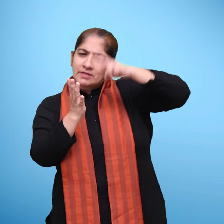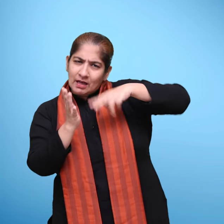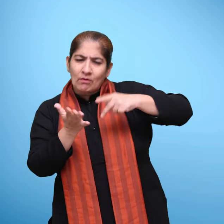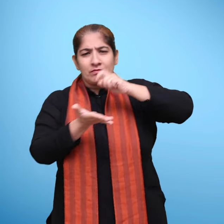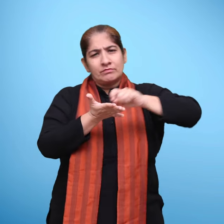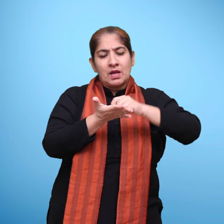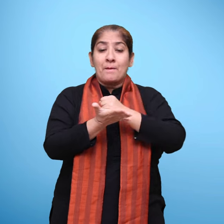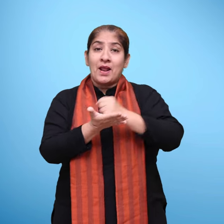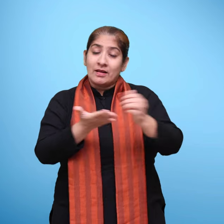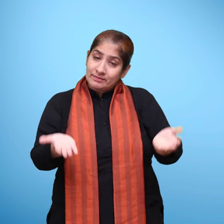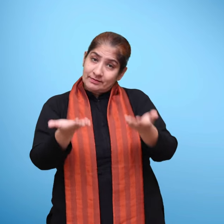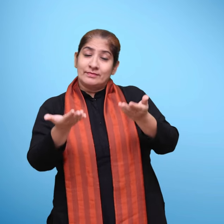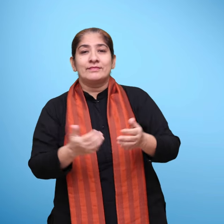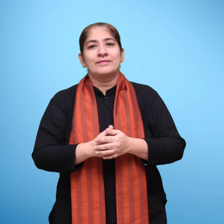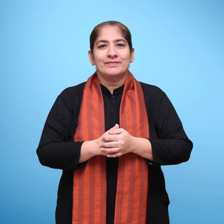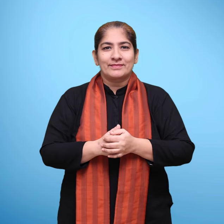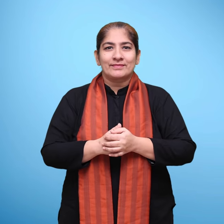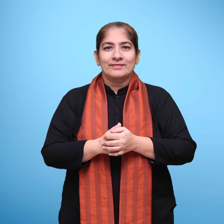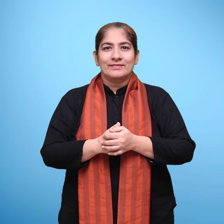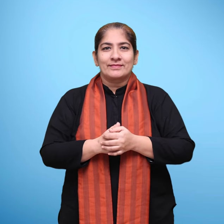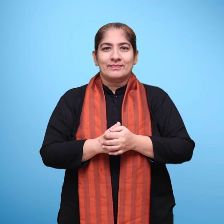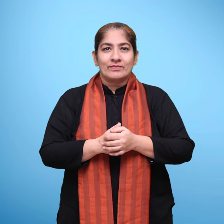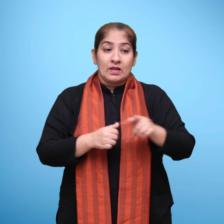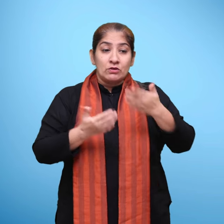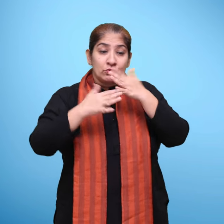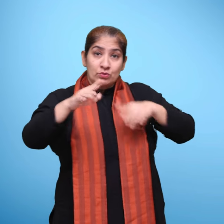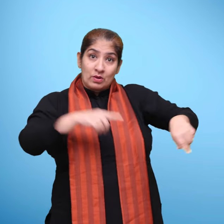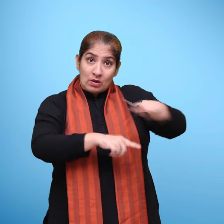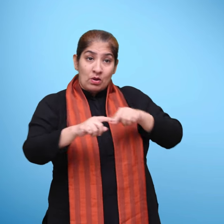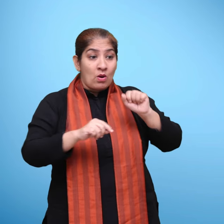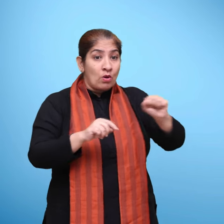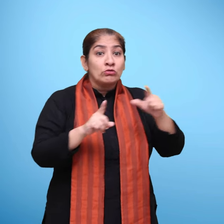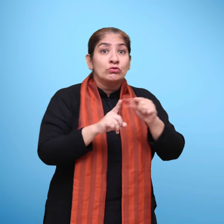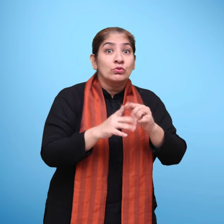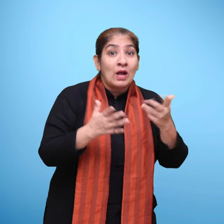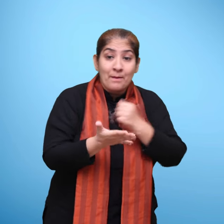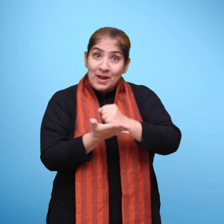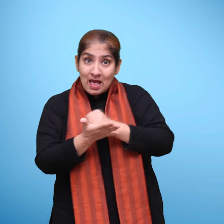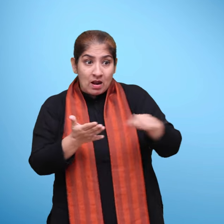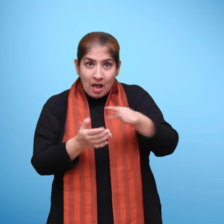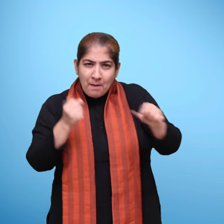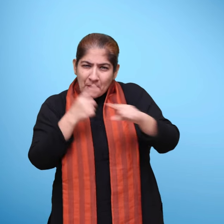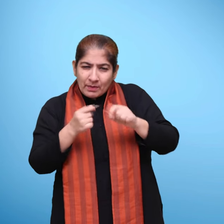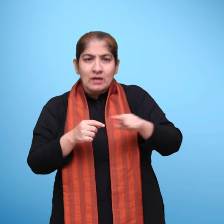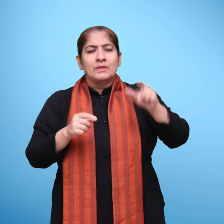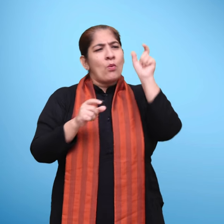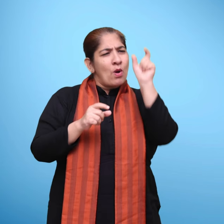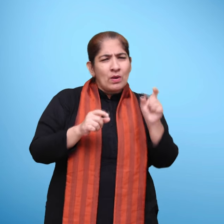जैसे अभ्यास दिये गए है जिसमें बच्चों से ये अपेक्षा की गई है कि वे छुपम,